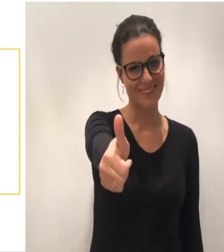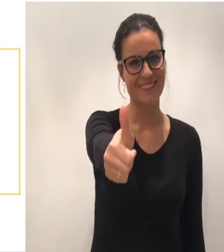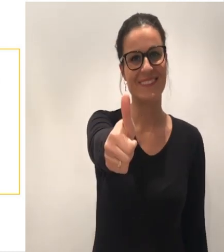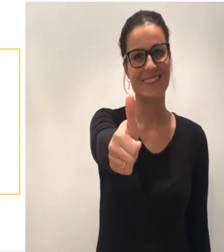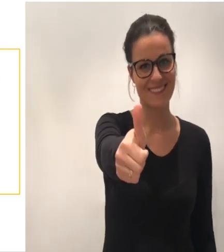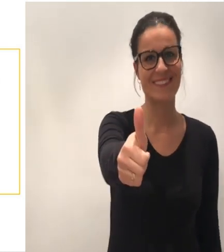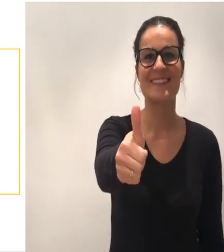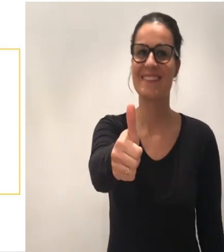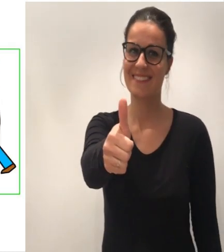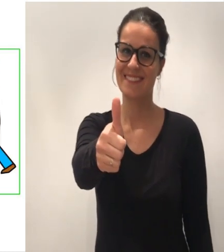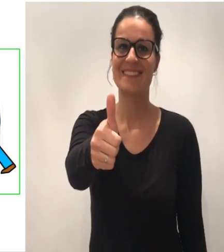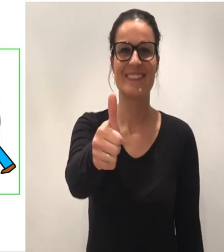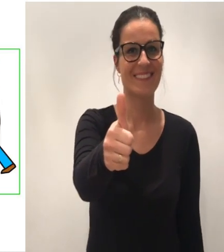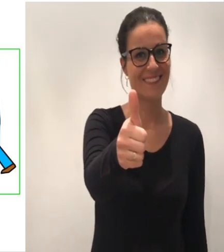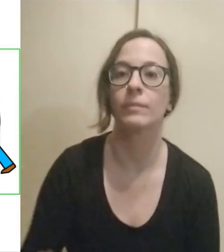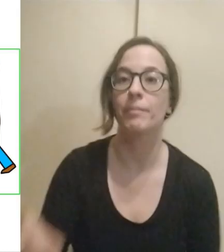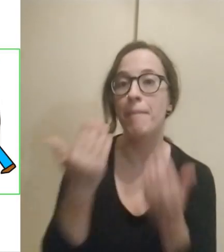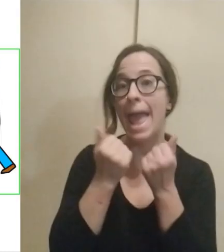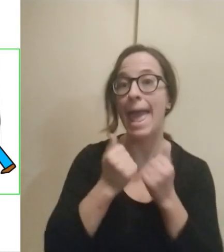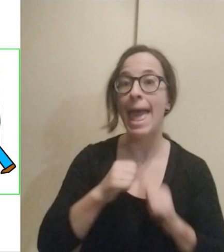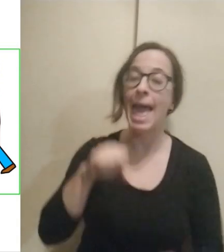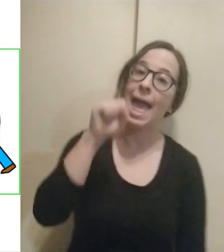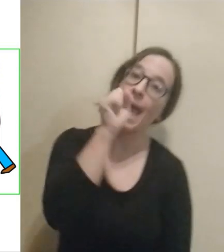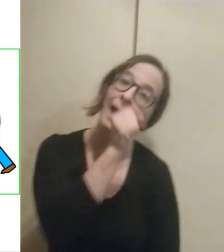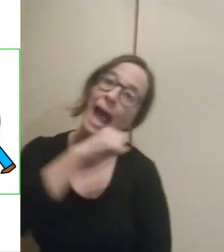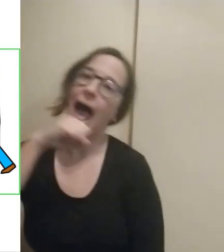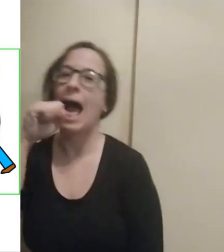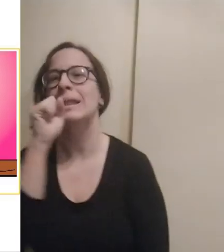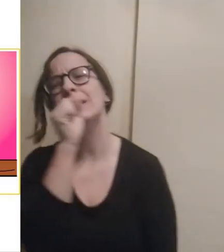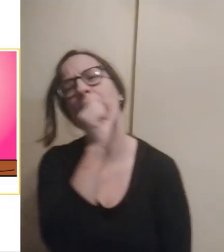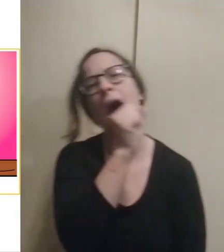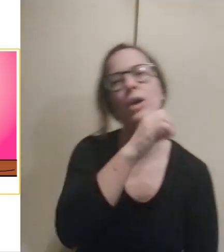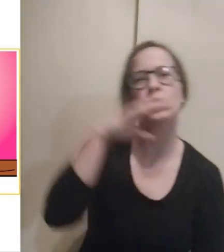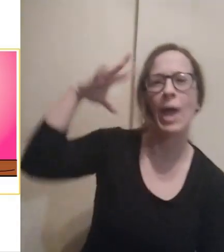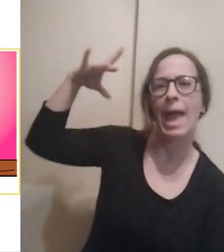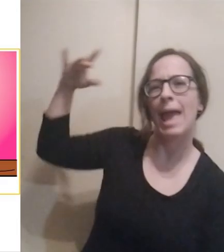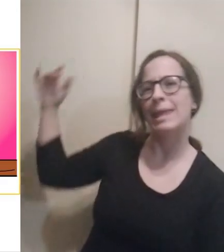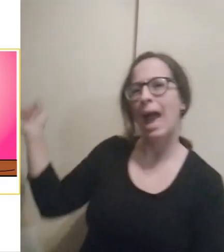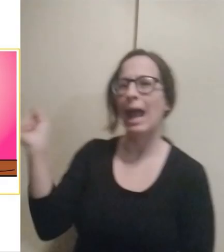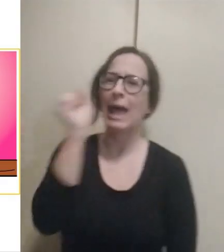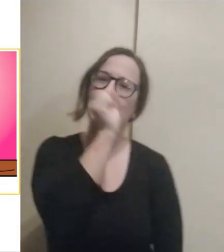Ven, canta, sueña cantando